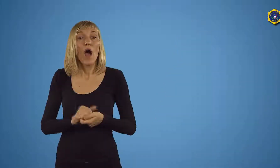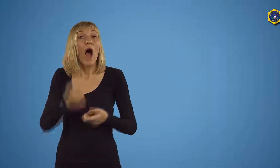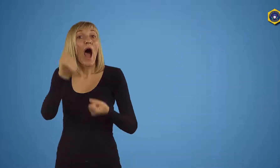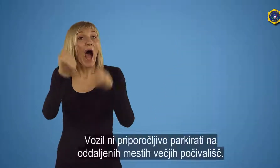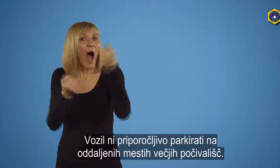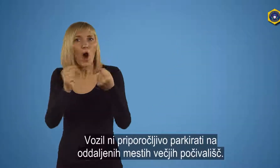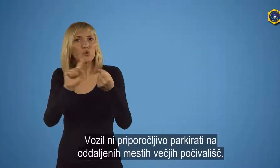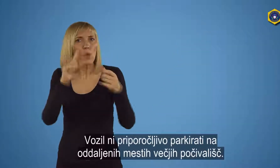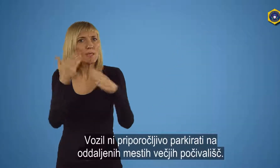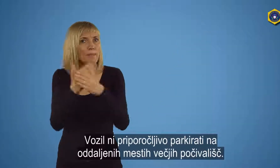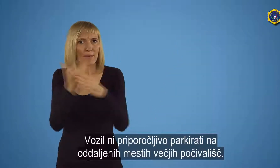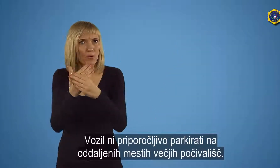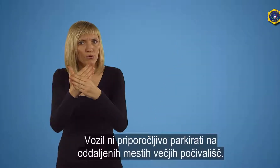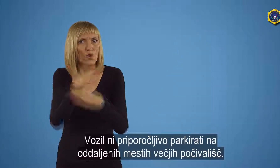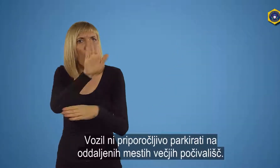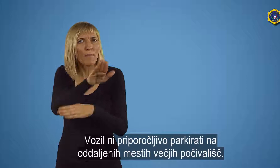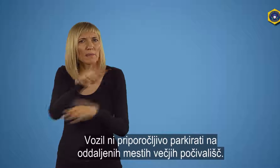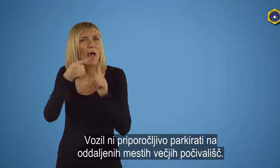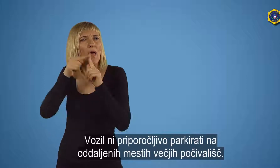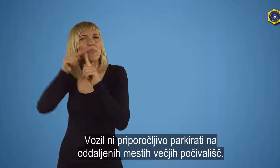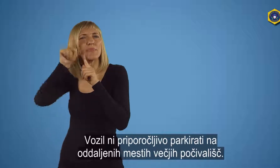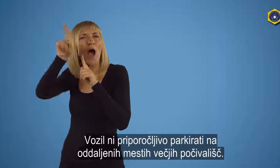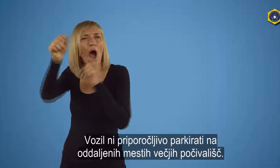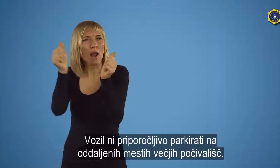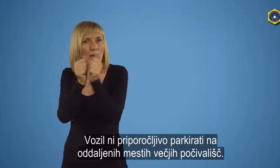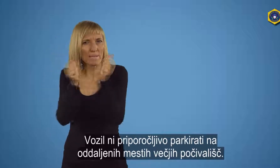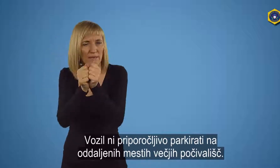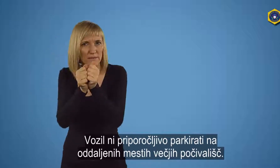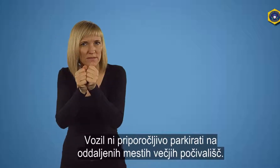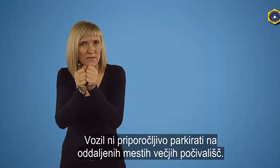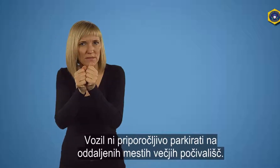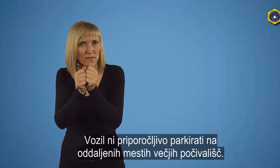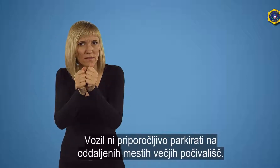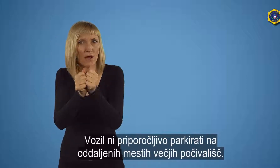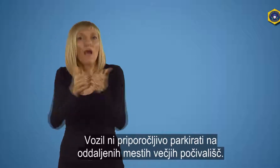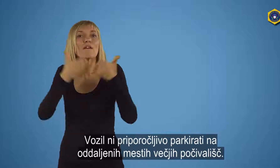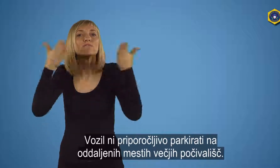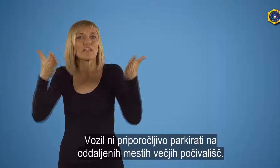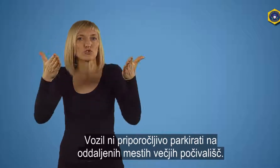Vozil ni priporočljivo parkirati na odaljenih mestih večjih počivališč.